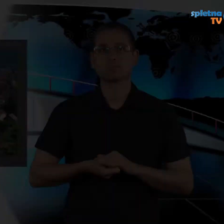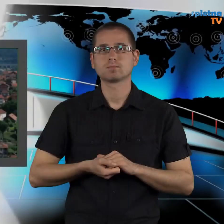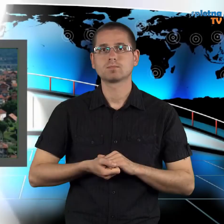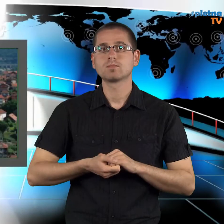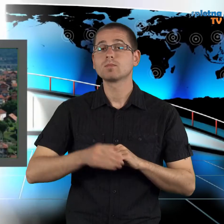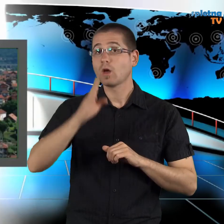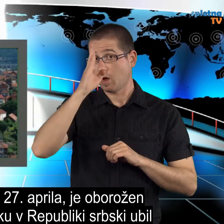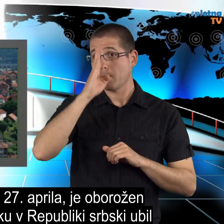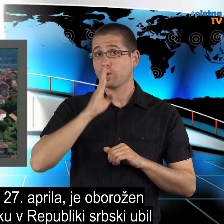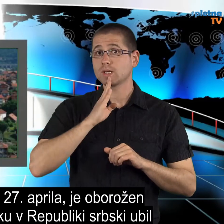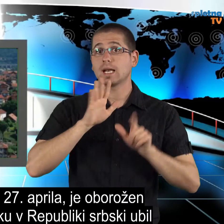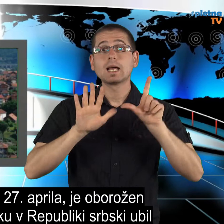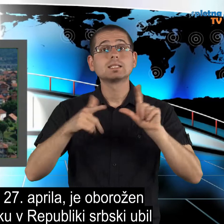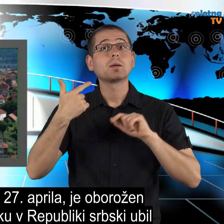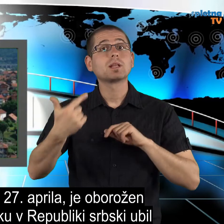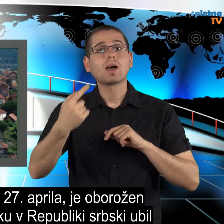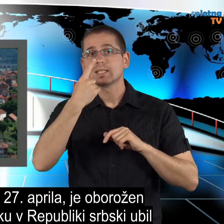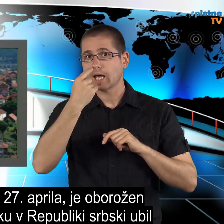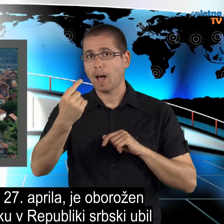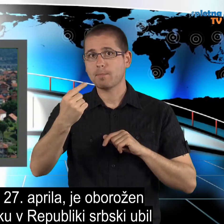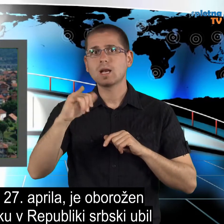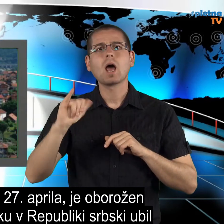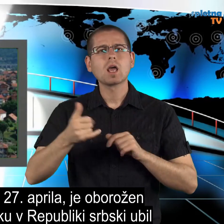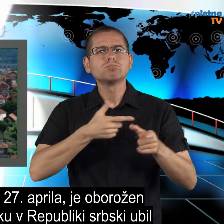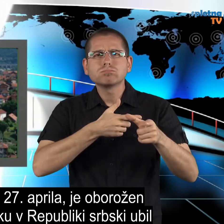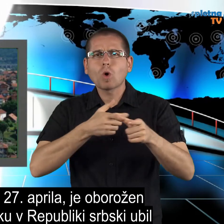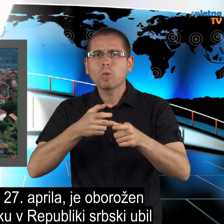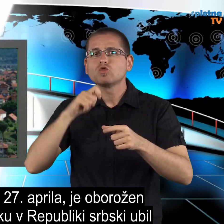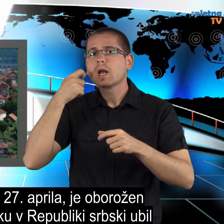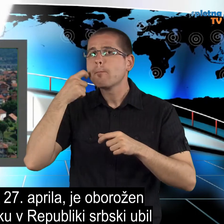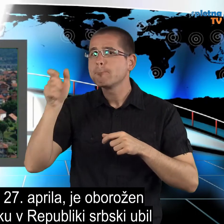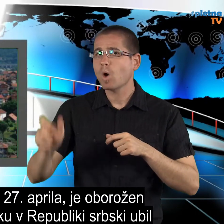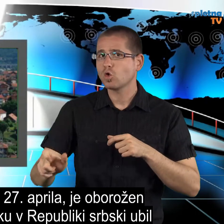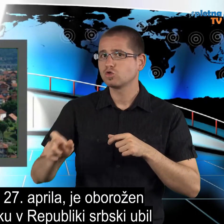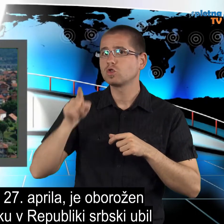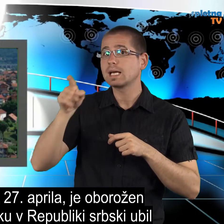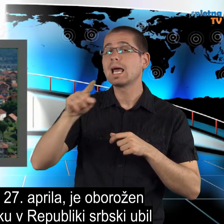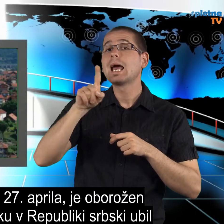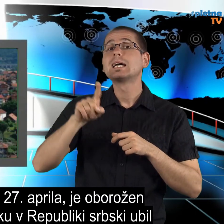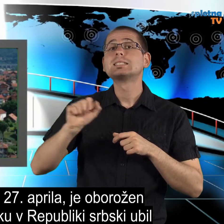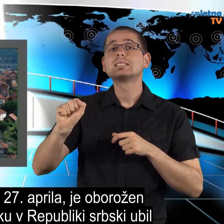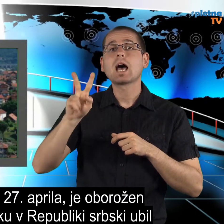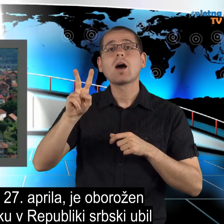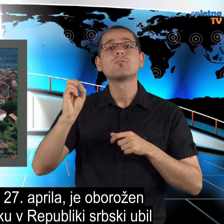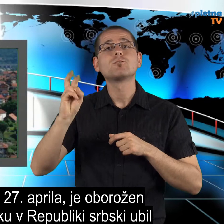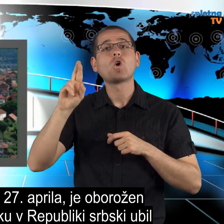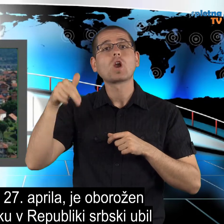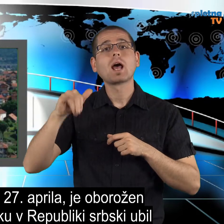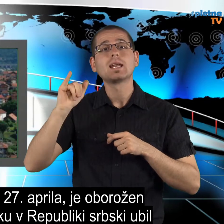V ponedeljek 27. aprila je oborožen moški v zvorniku v Republiki Srbski vbil